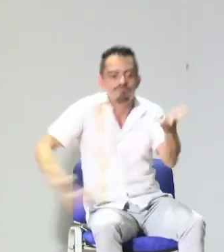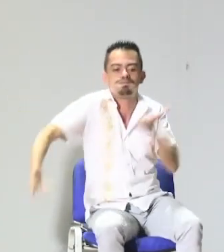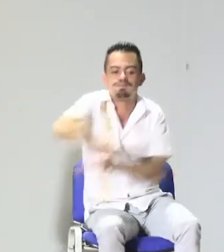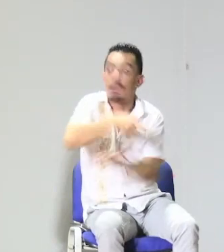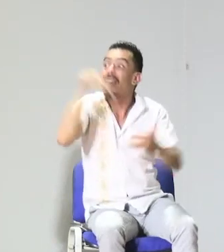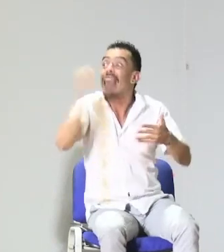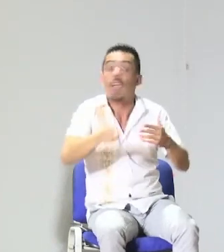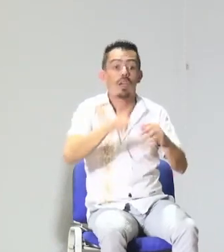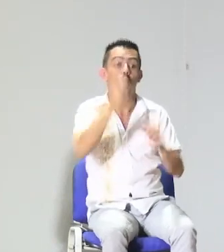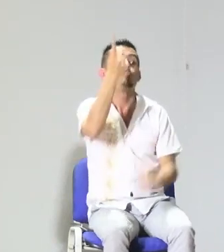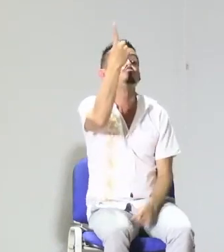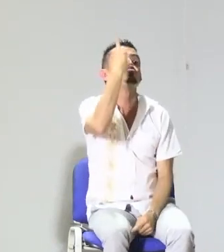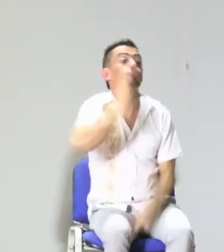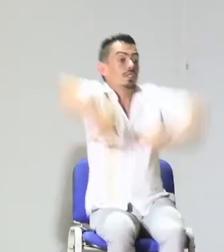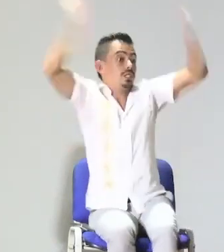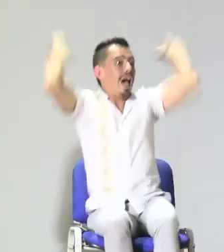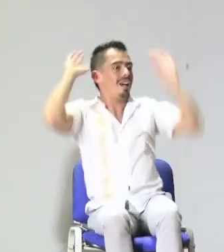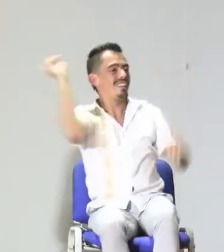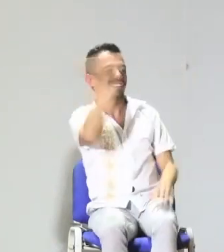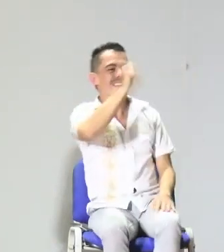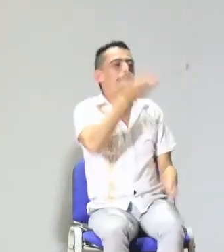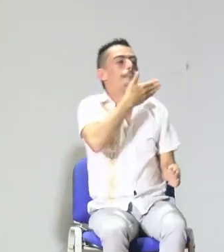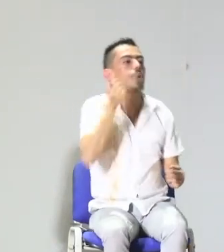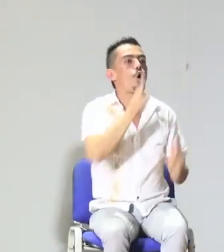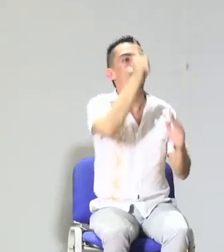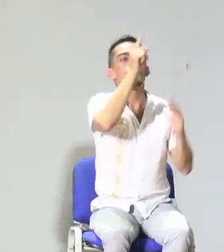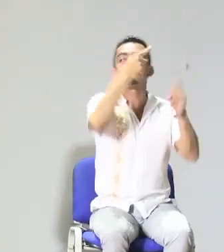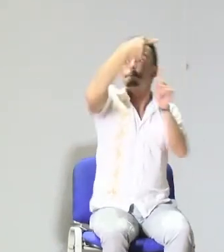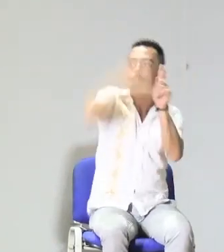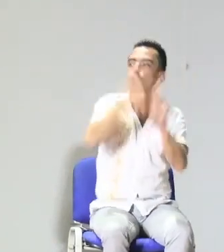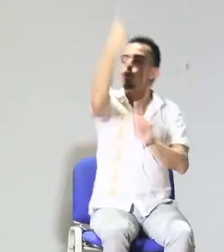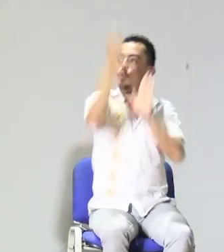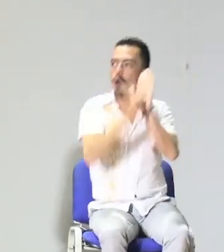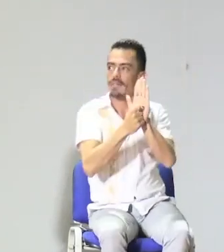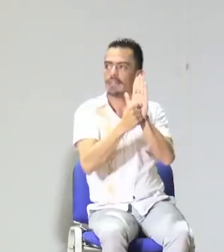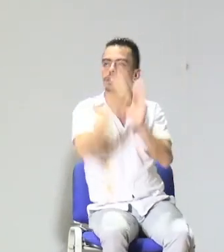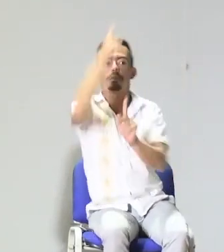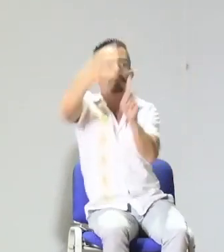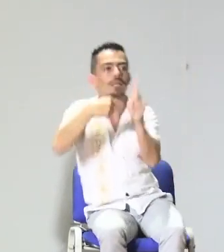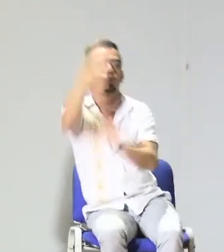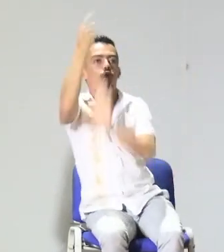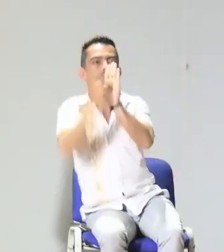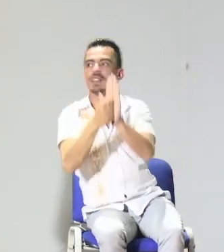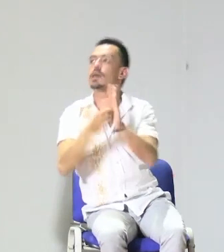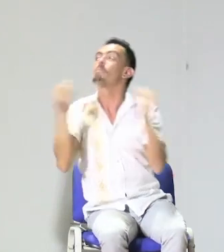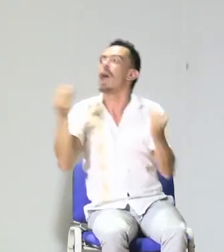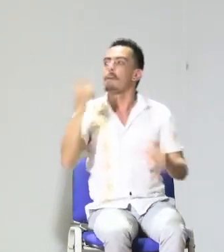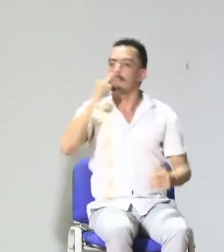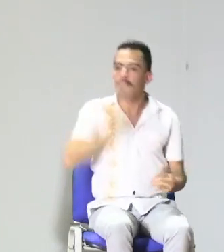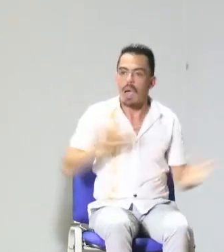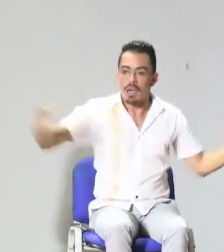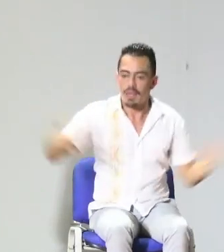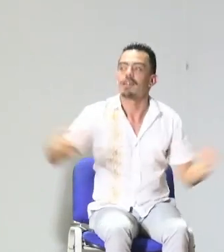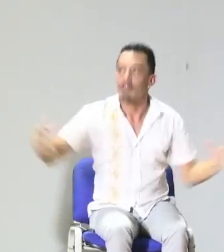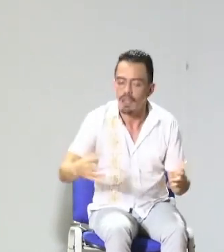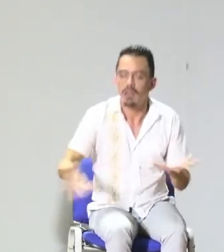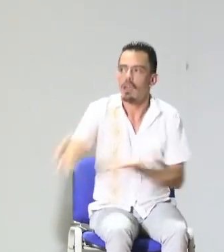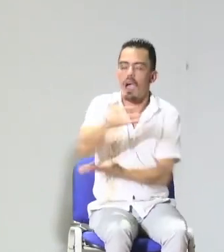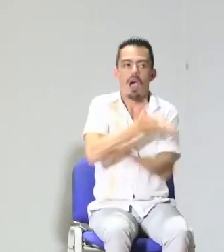similares. Por eso es importante también que en estos espacios también estén los modelos lingüísticos y los docentes sordos. Y